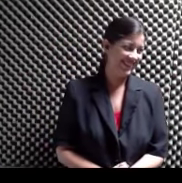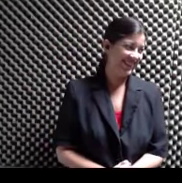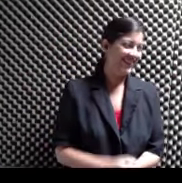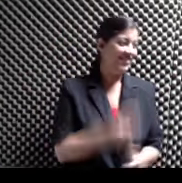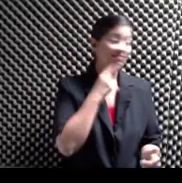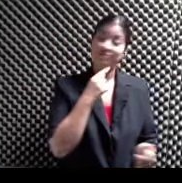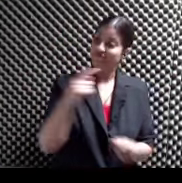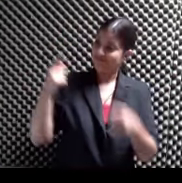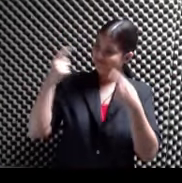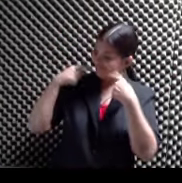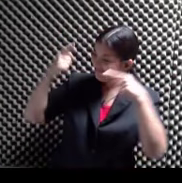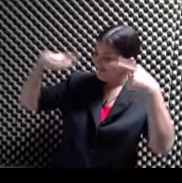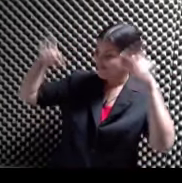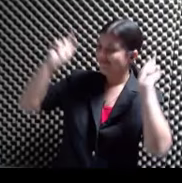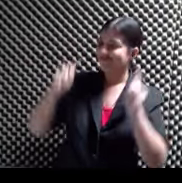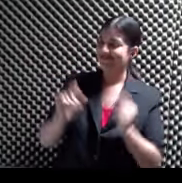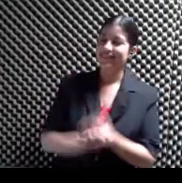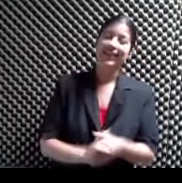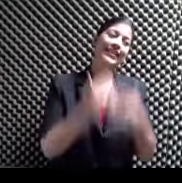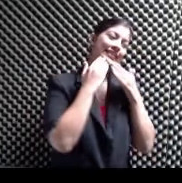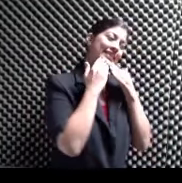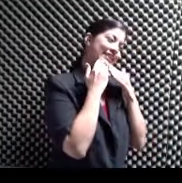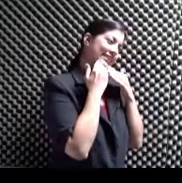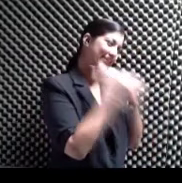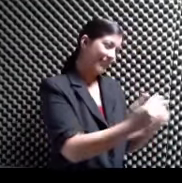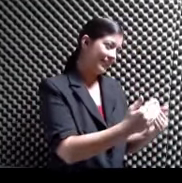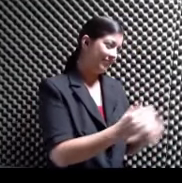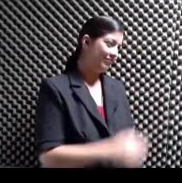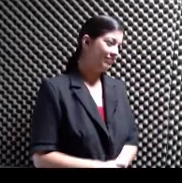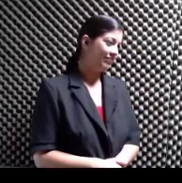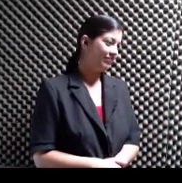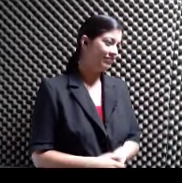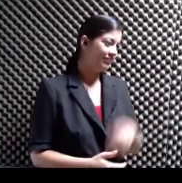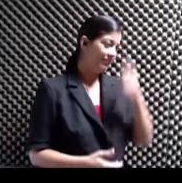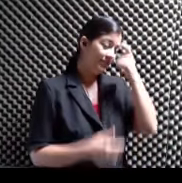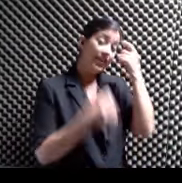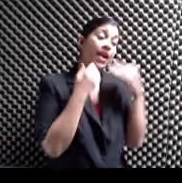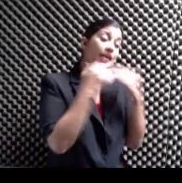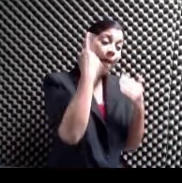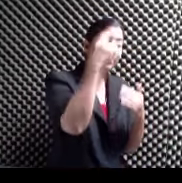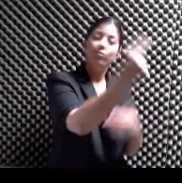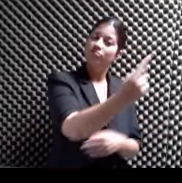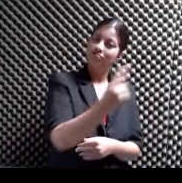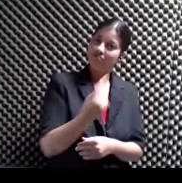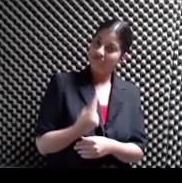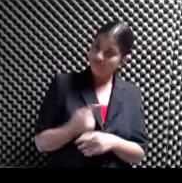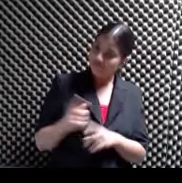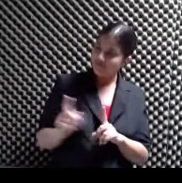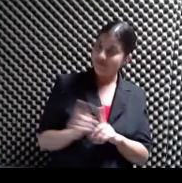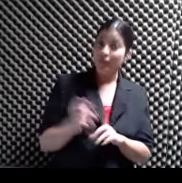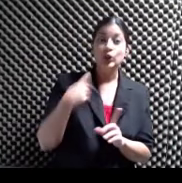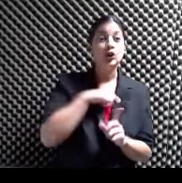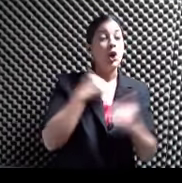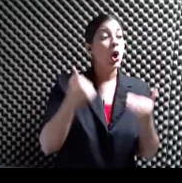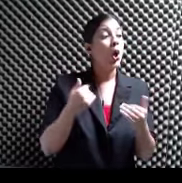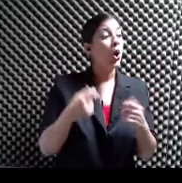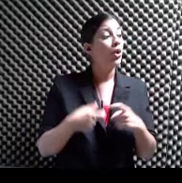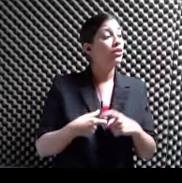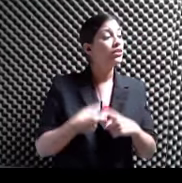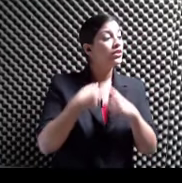mucho éxito Muchas gracias Gracias por acompañarnos Y pues nosotros Nos vamos Tú sabes que Nosotros ahora Nos vamos para el